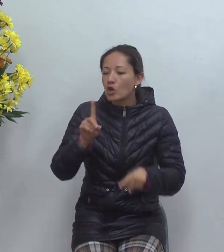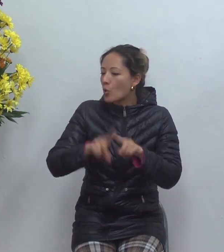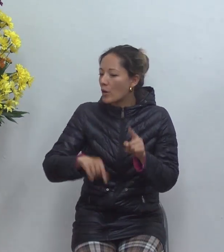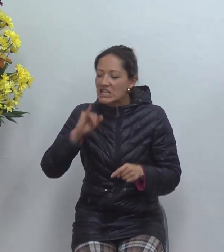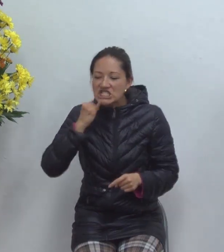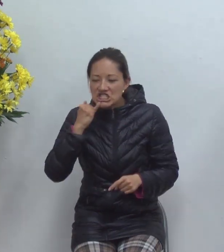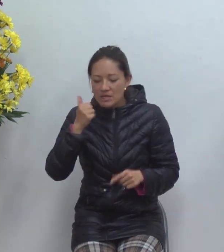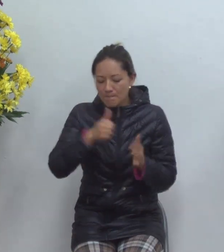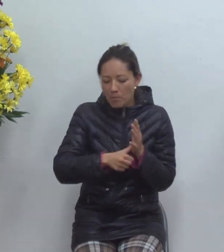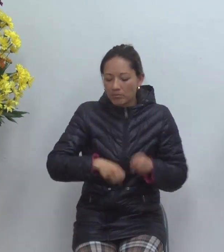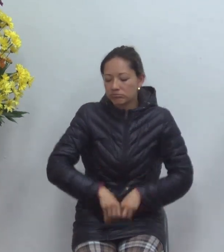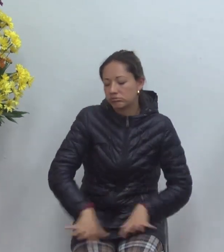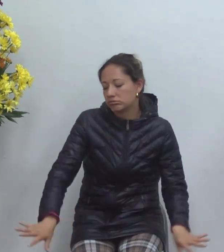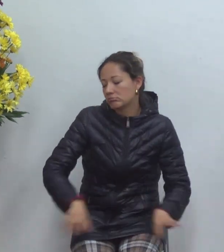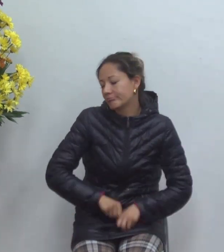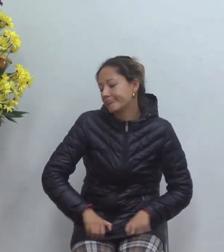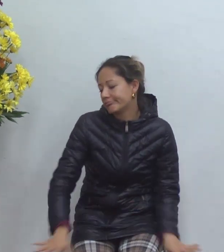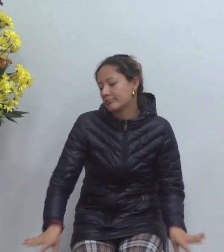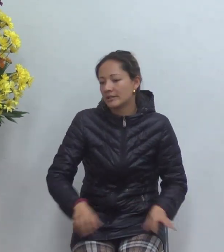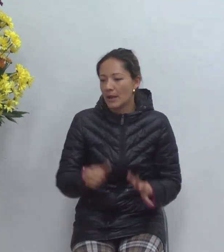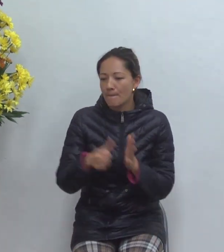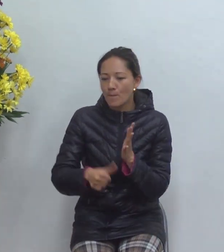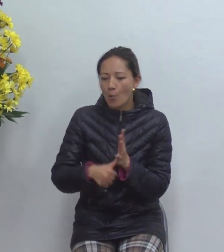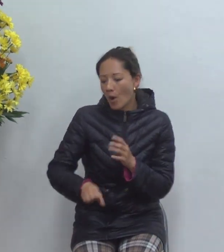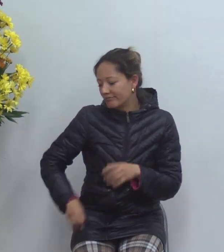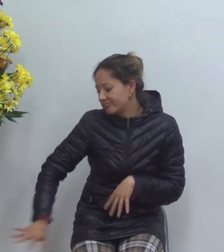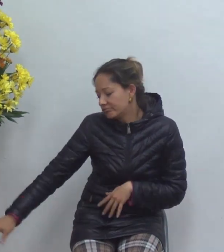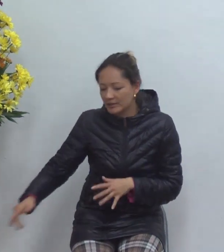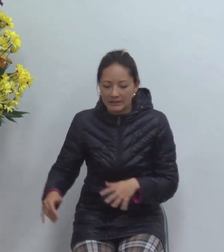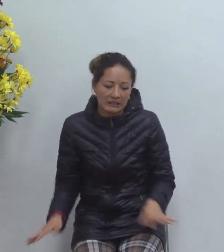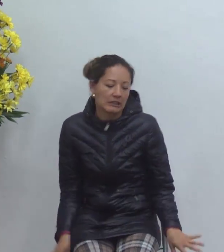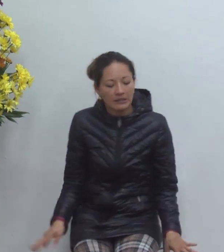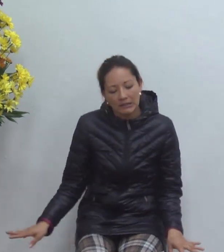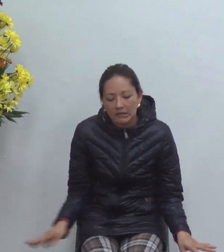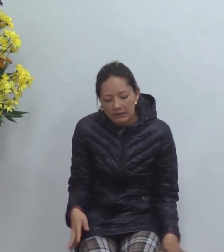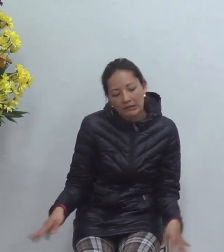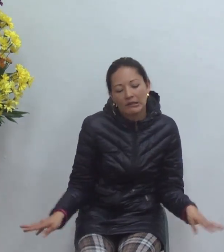y el perro poposeando orinando y arrastrándose ¿para qué sirve?